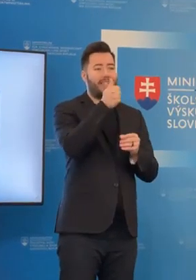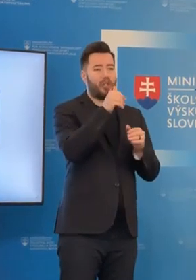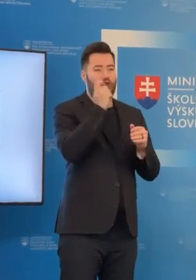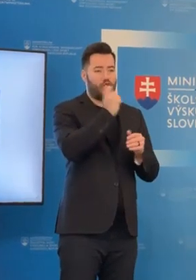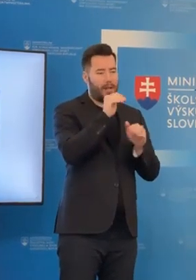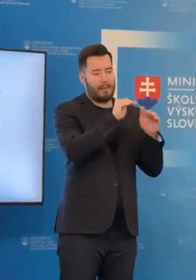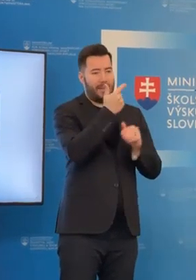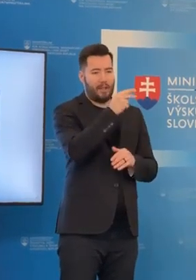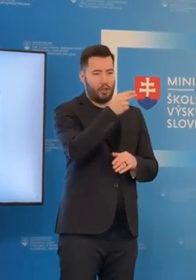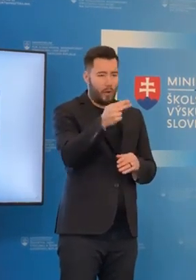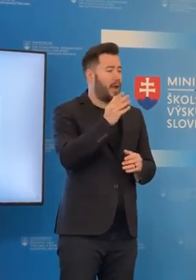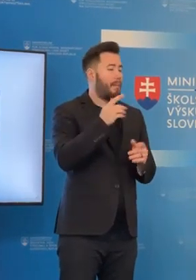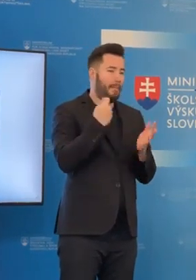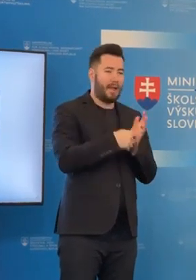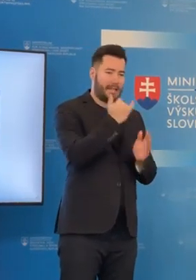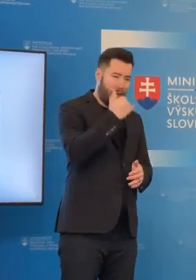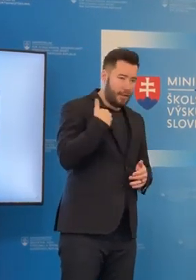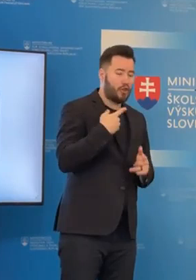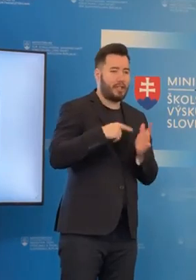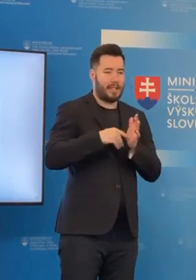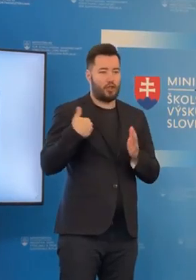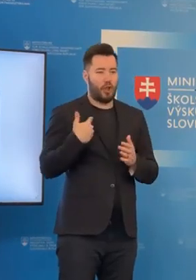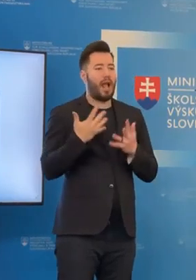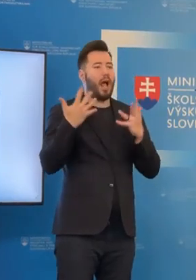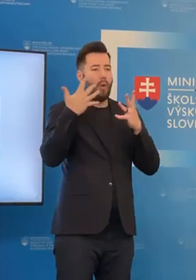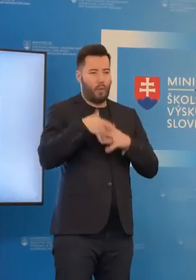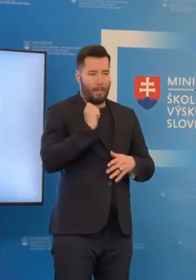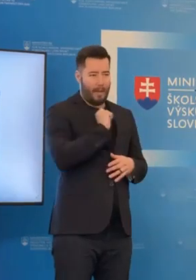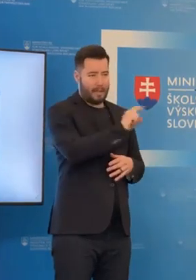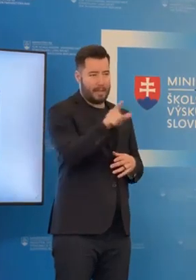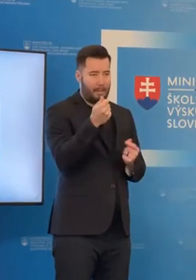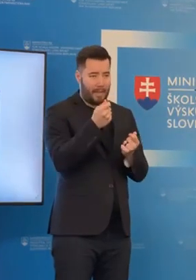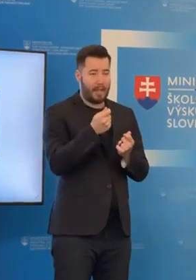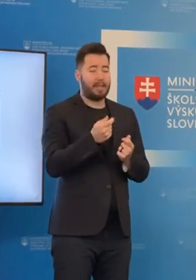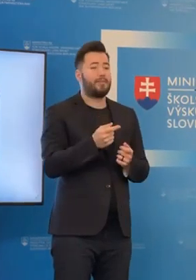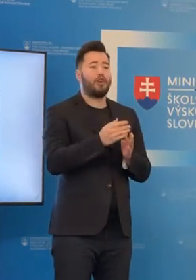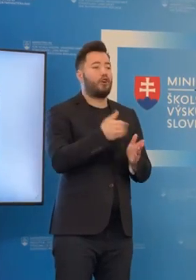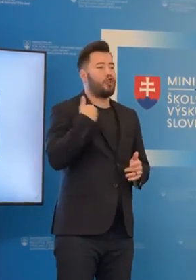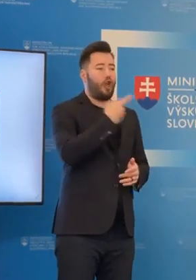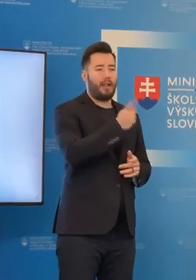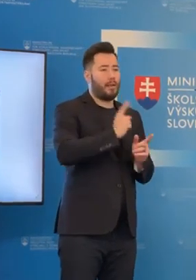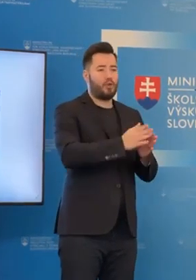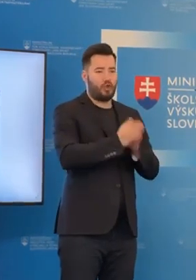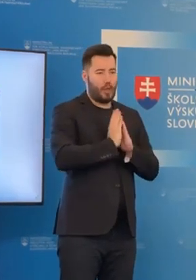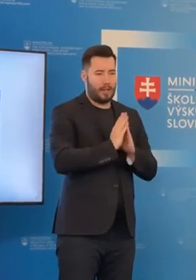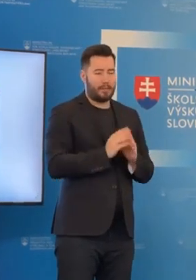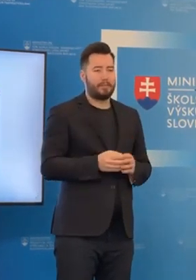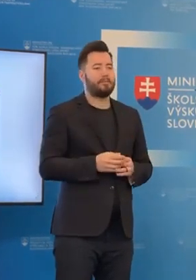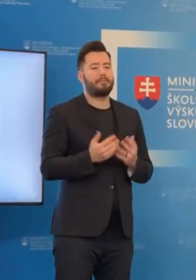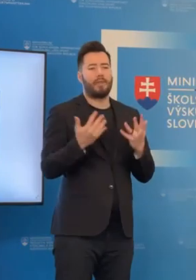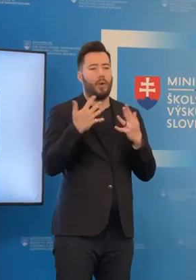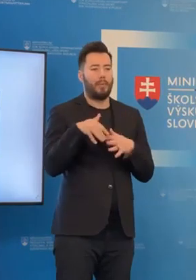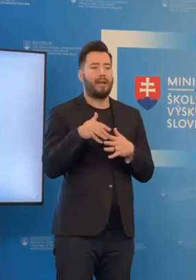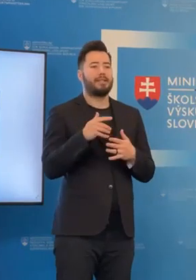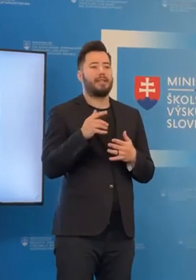Tieto financie budeme poskytovať automaticky. Nemusia školy o ne žiadať a je určený na zvýšené náklady, ktoré